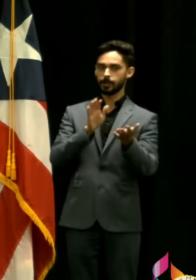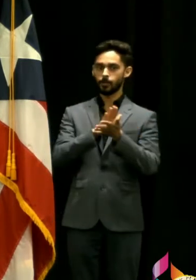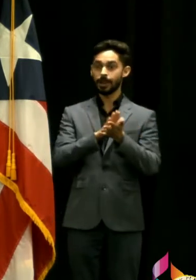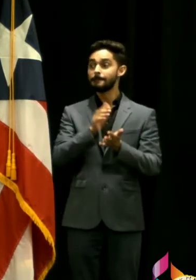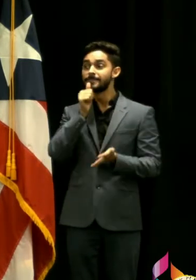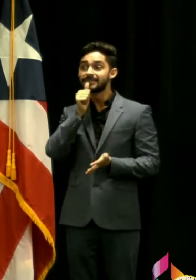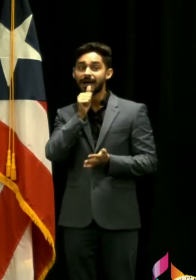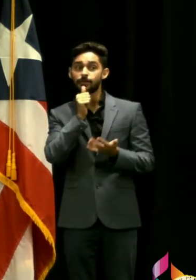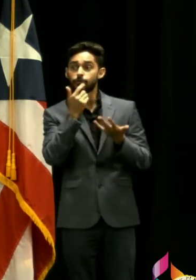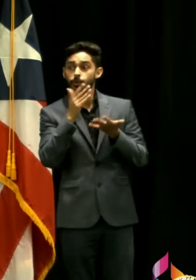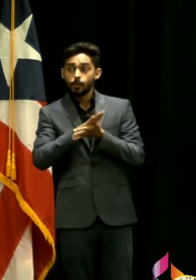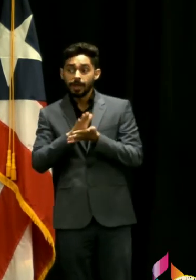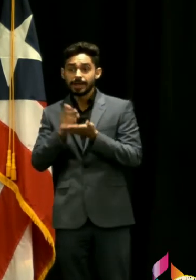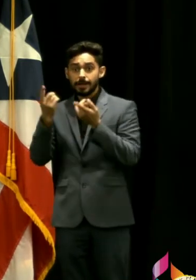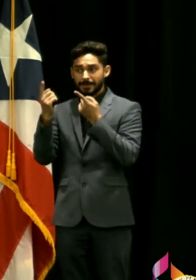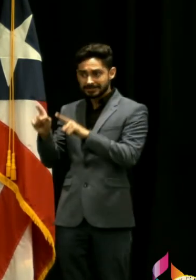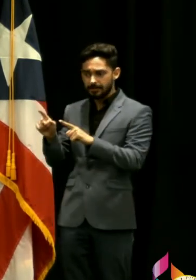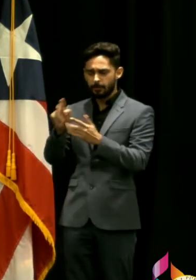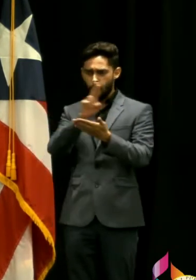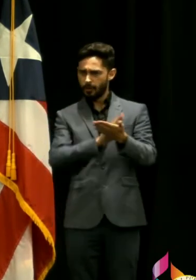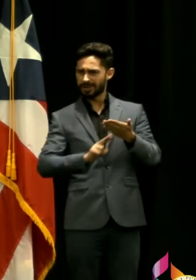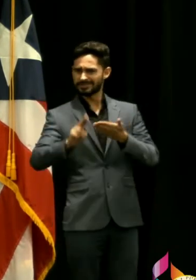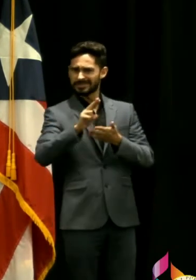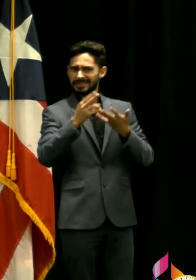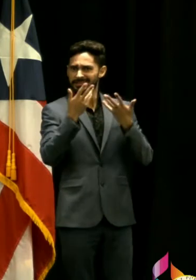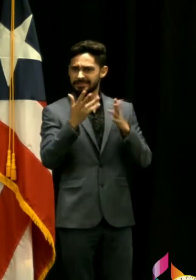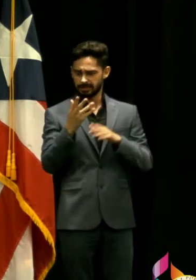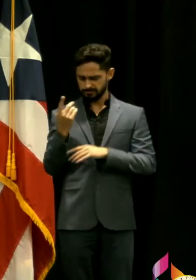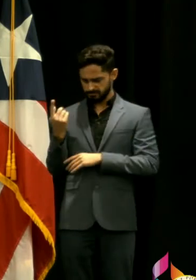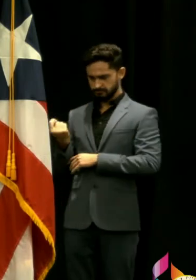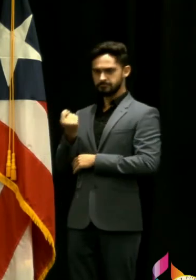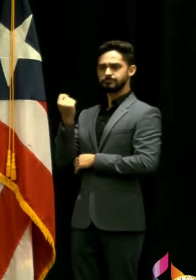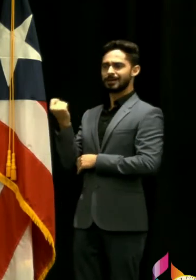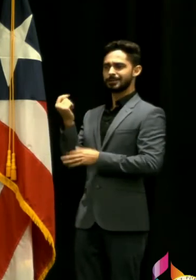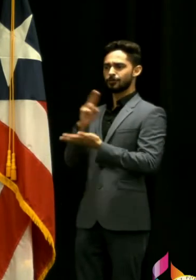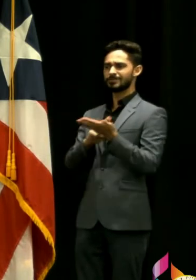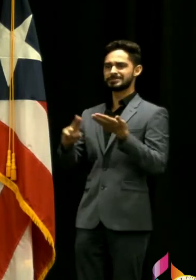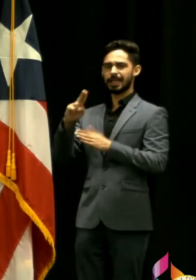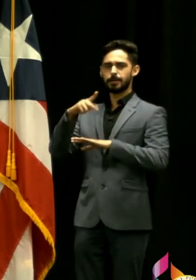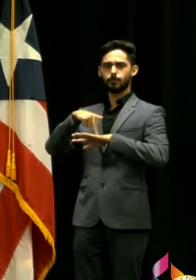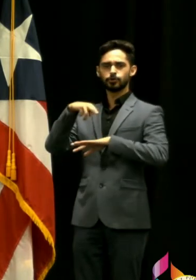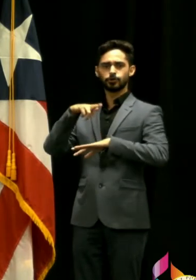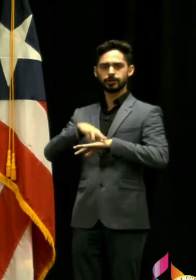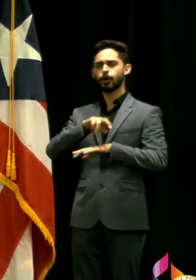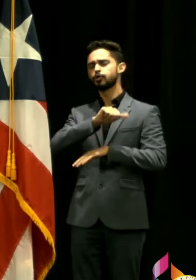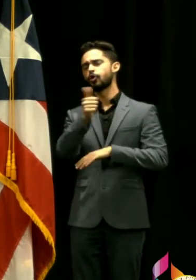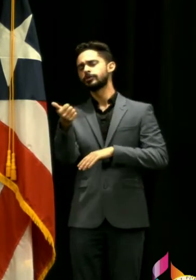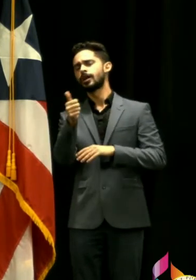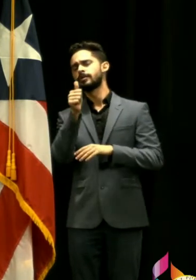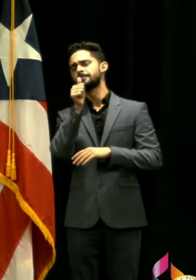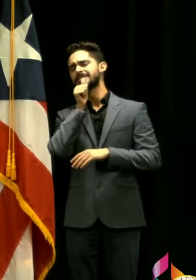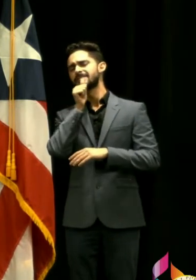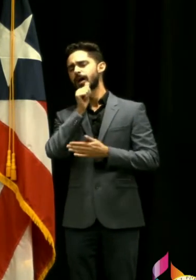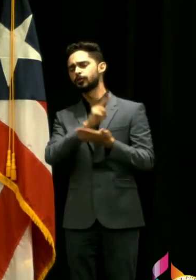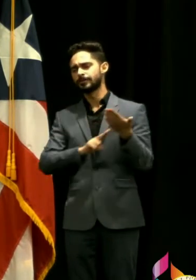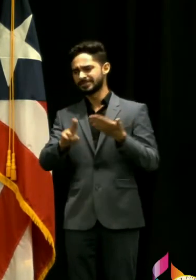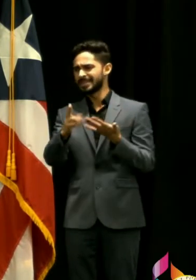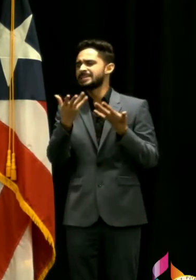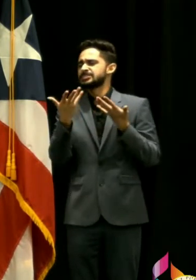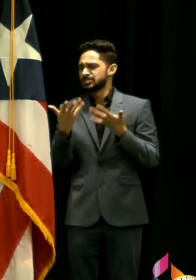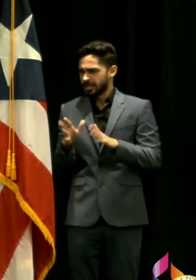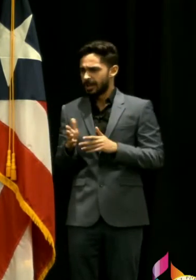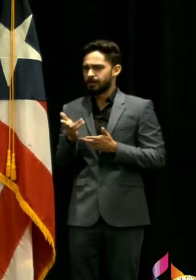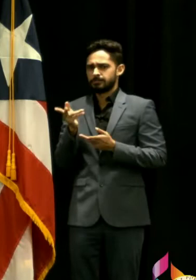en las universidades comenzó a darse este martes en la universidad de Puerto Rico y otras universidades privadas lo han estado dando así que yo me